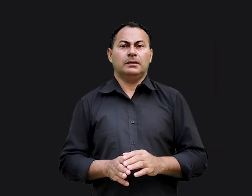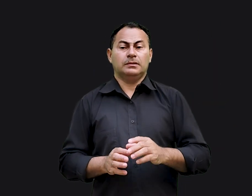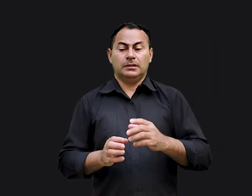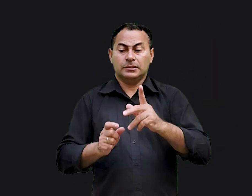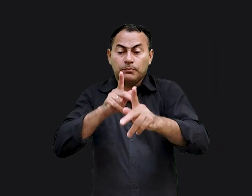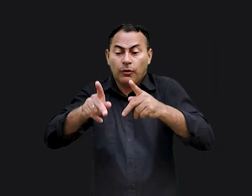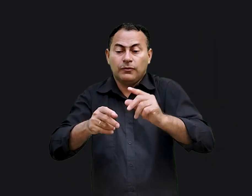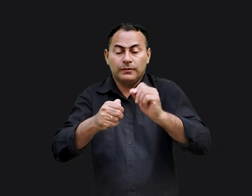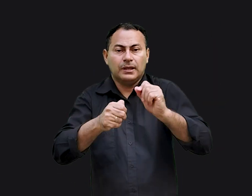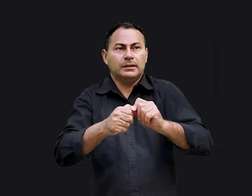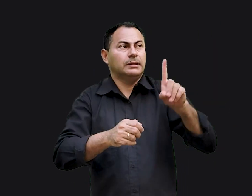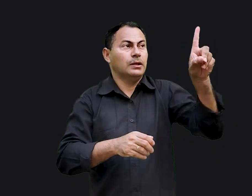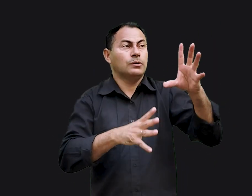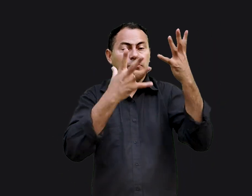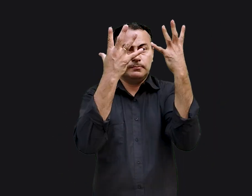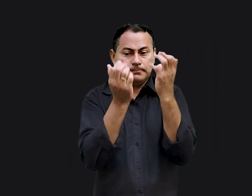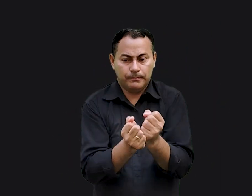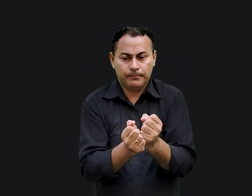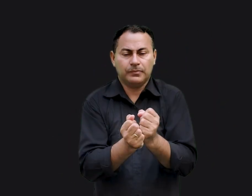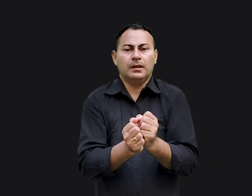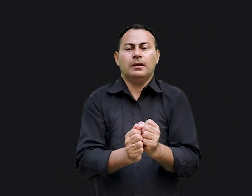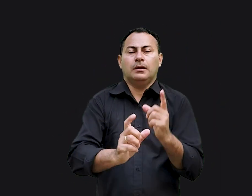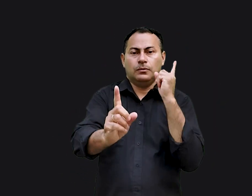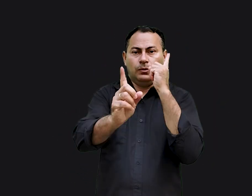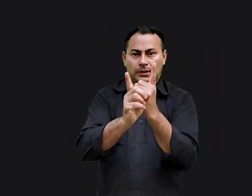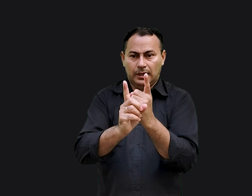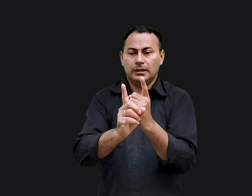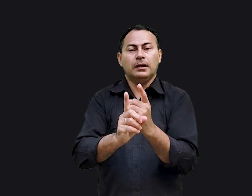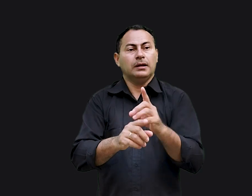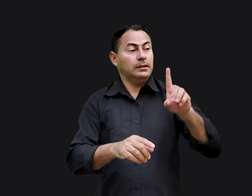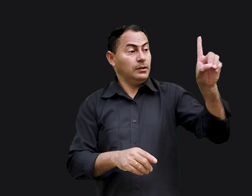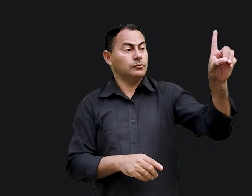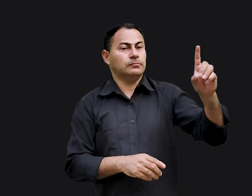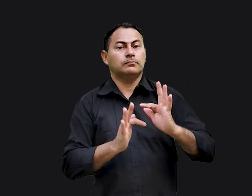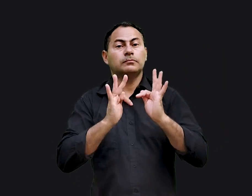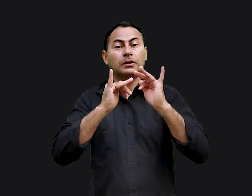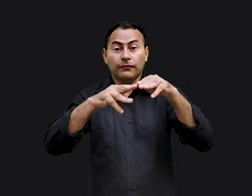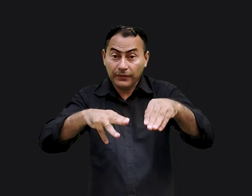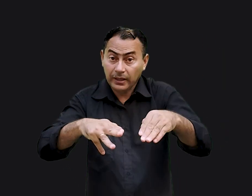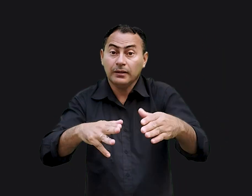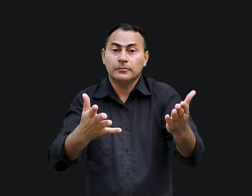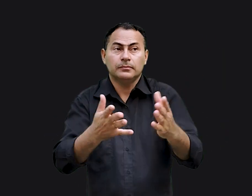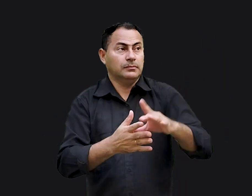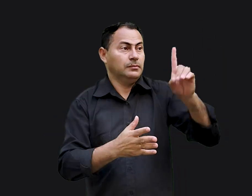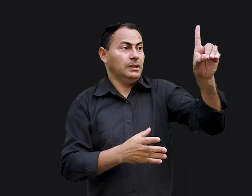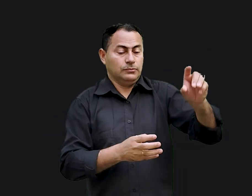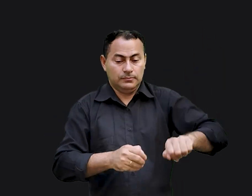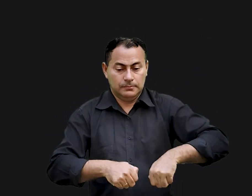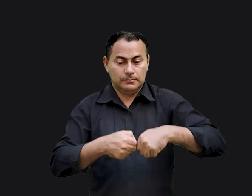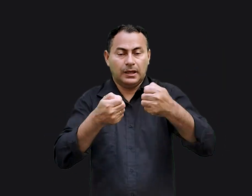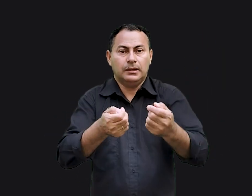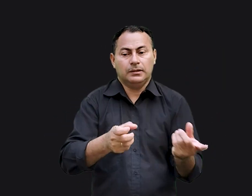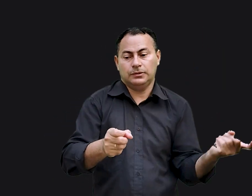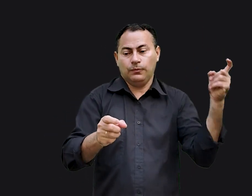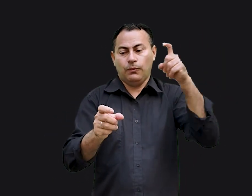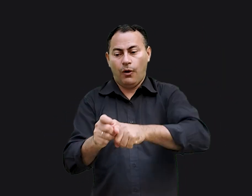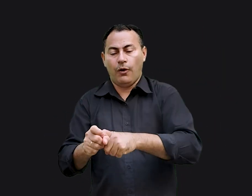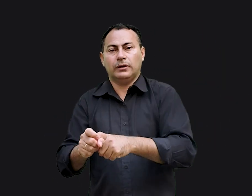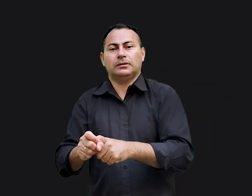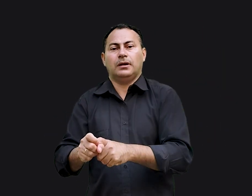se eles fizessem isso Deus os ouviria e eles o encontrariam e no fim Deus os traria de volta